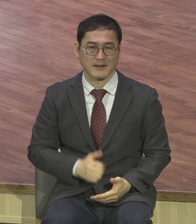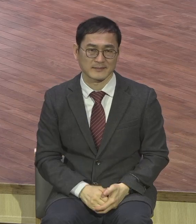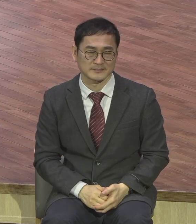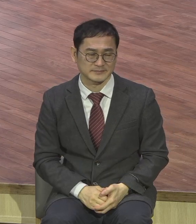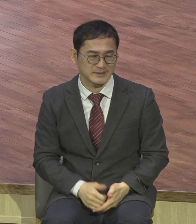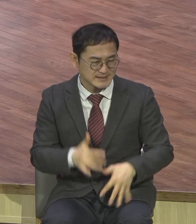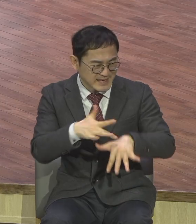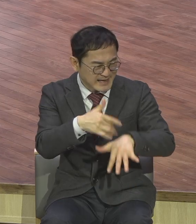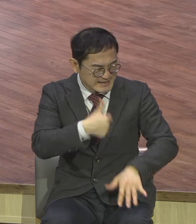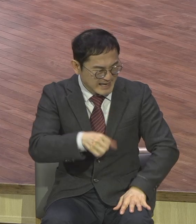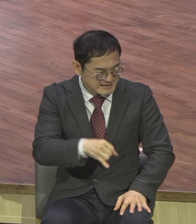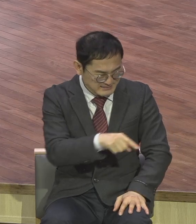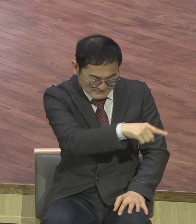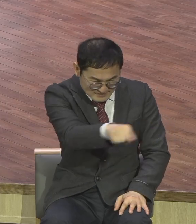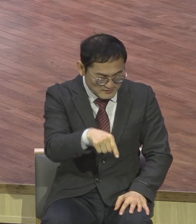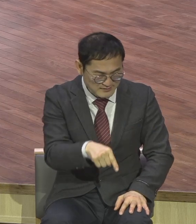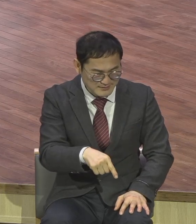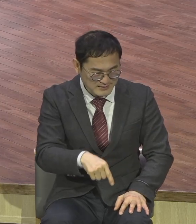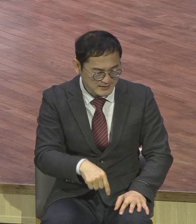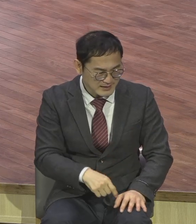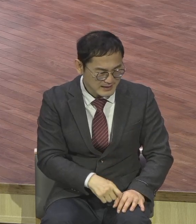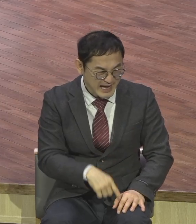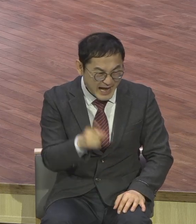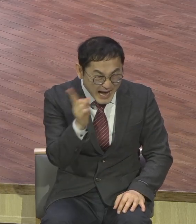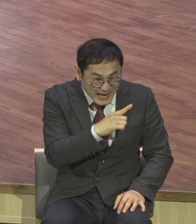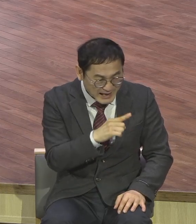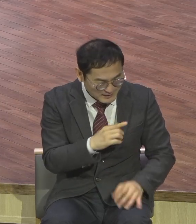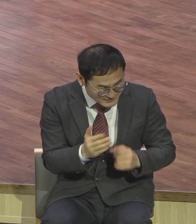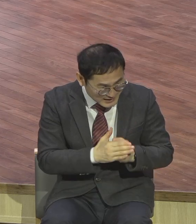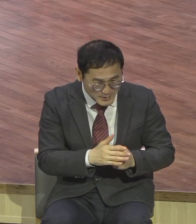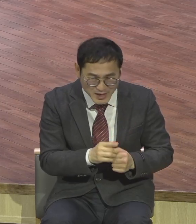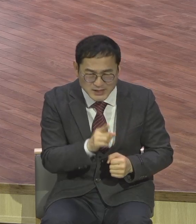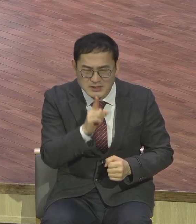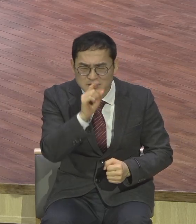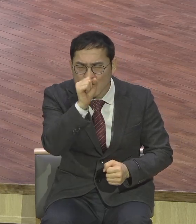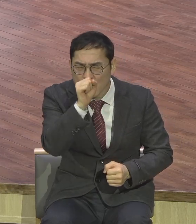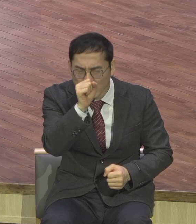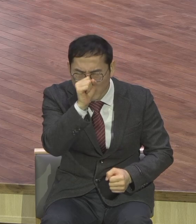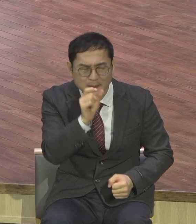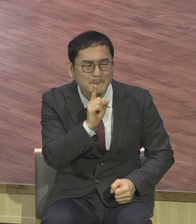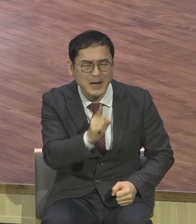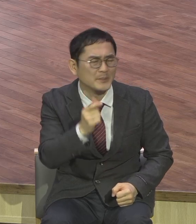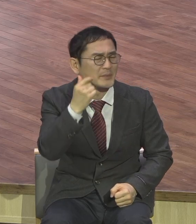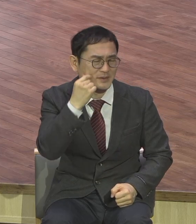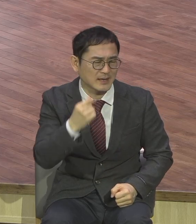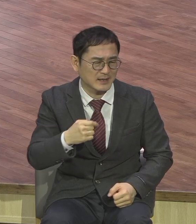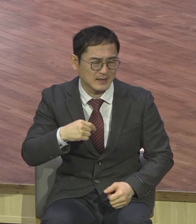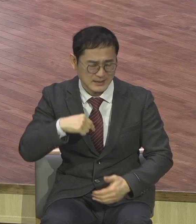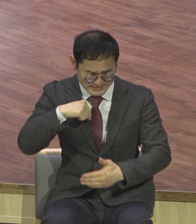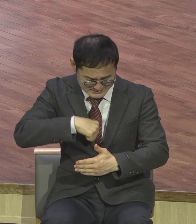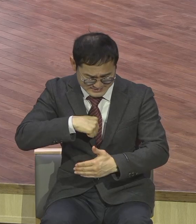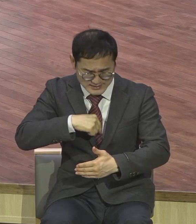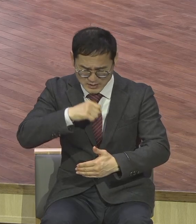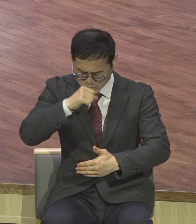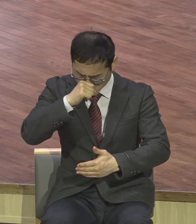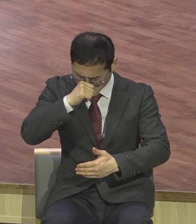어떻게 선한 말을 할 수 있느냐 이는 마음에 가득한 것을 입으로 말함이니라 선한 사람은 그 산